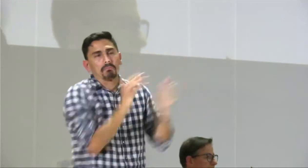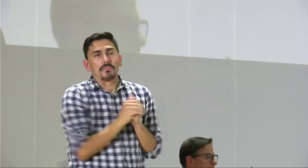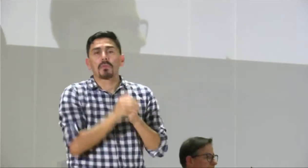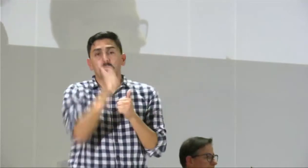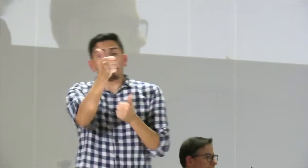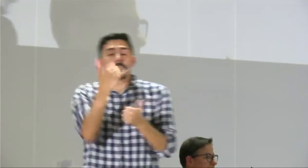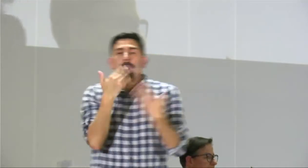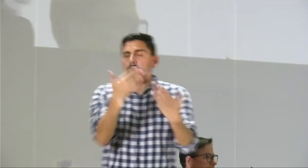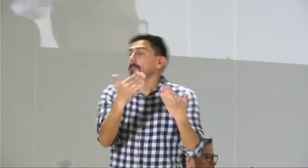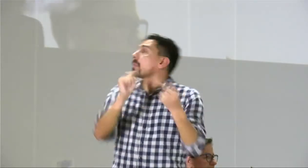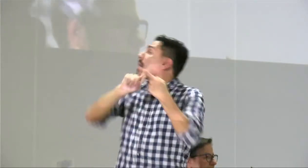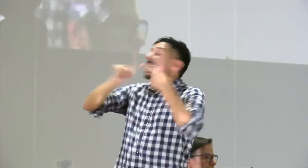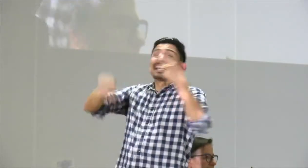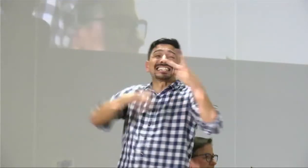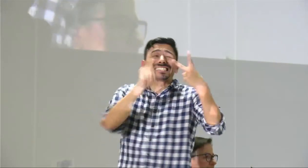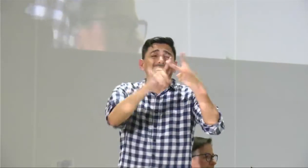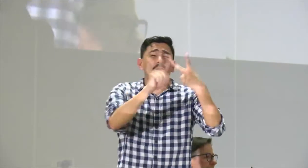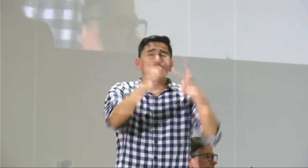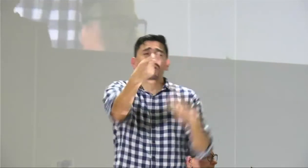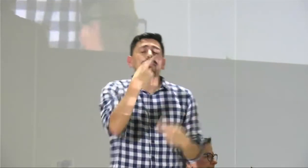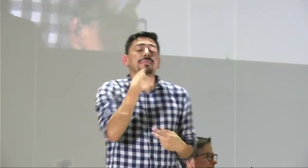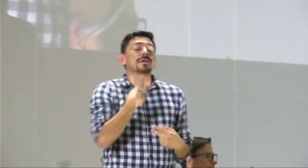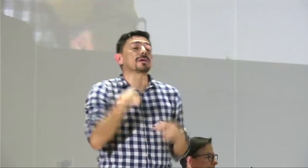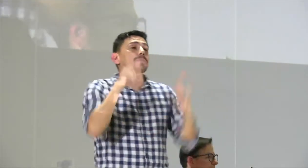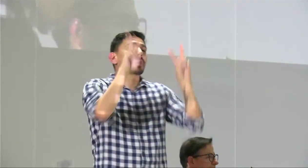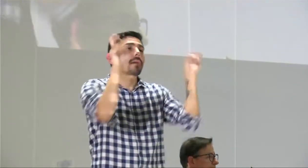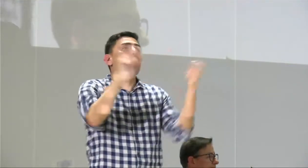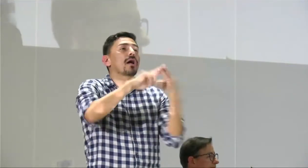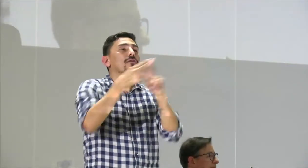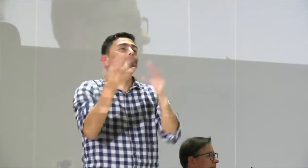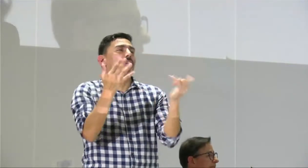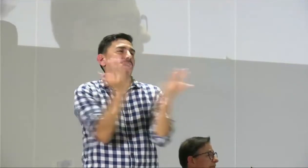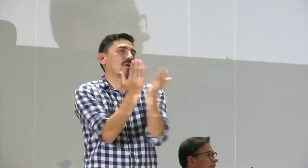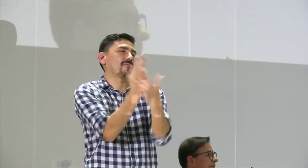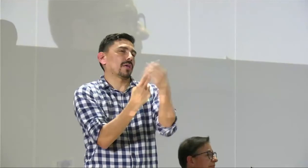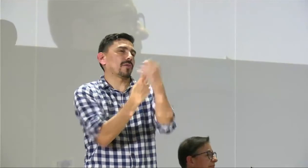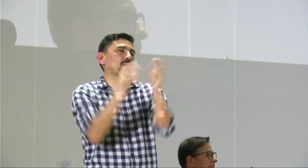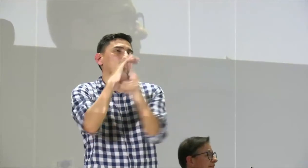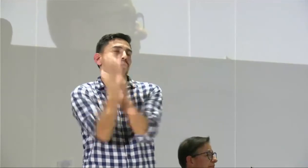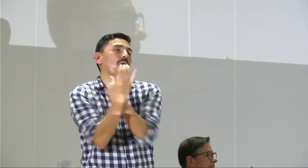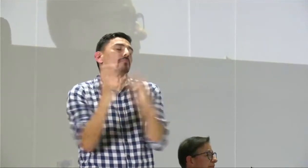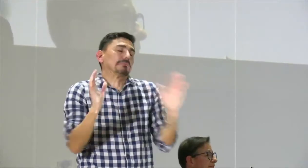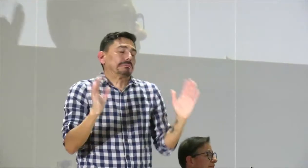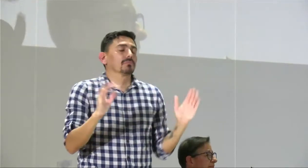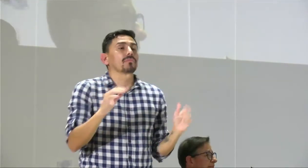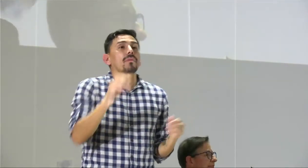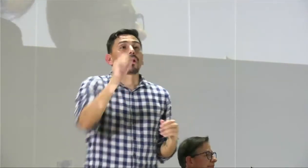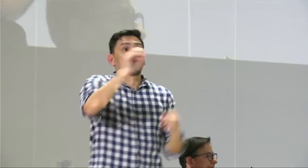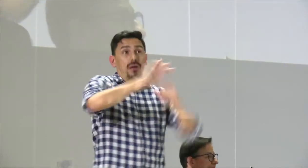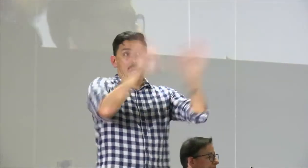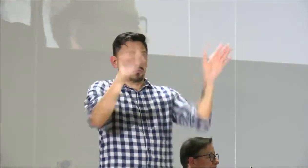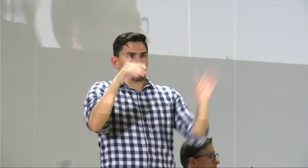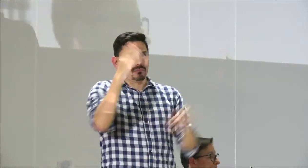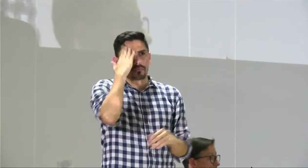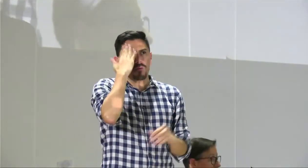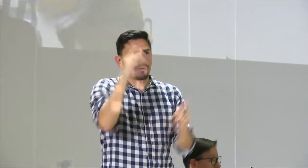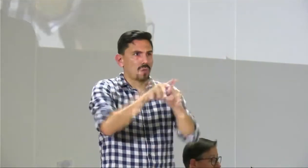bilingüe muchas gracias en la segunda pregunta también que tiene el tema con relación al maestro bilingüe bicultural